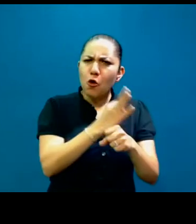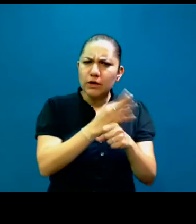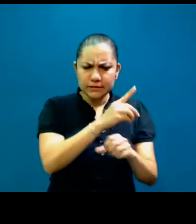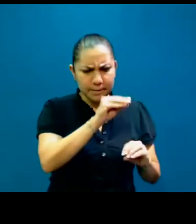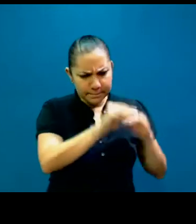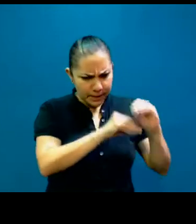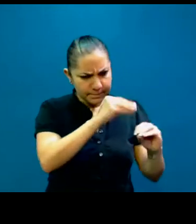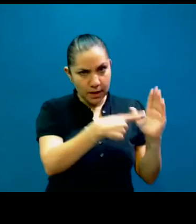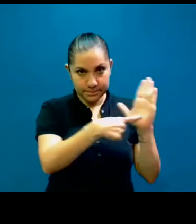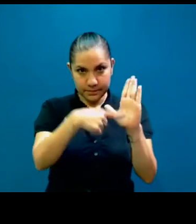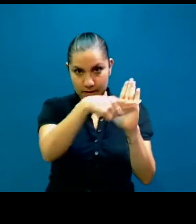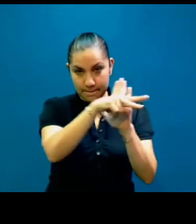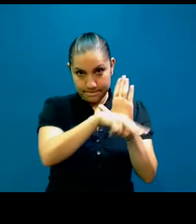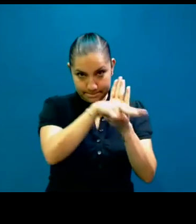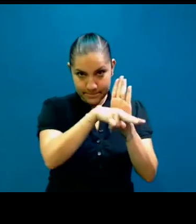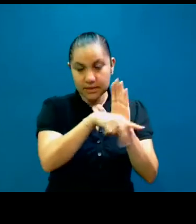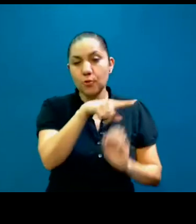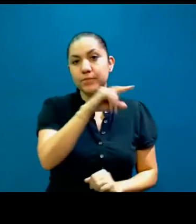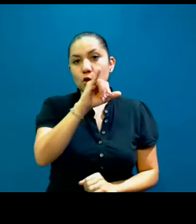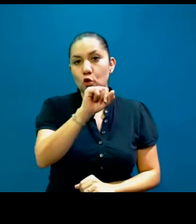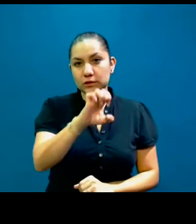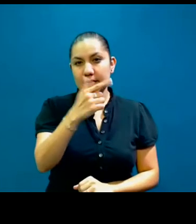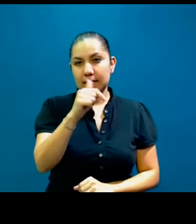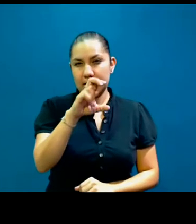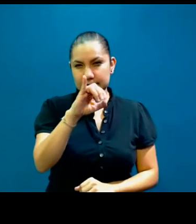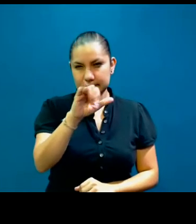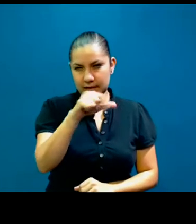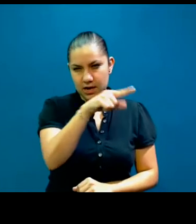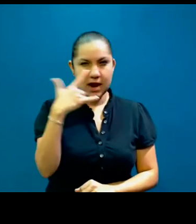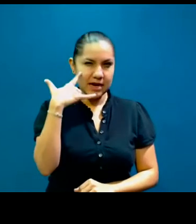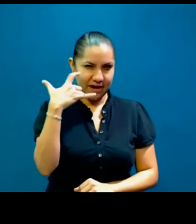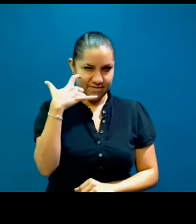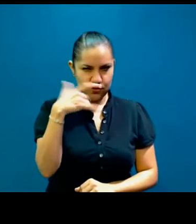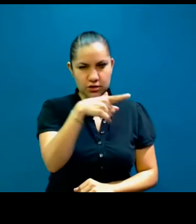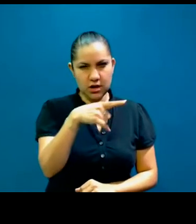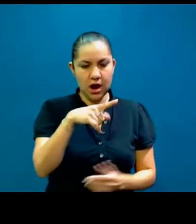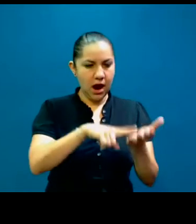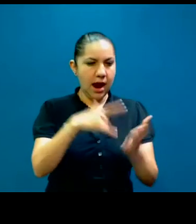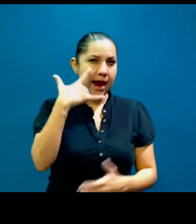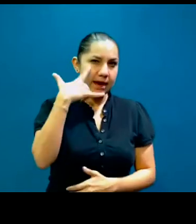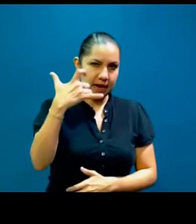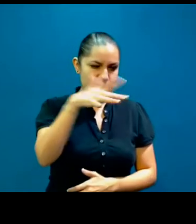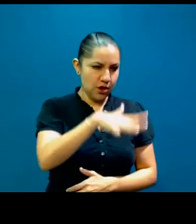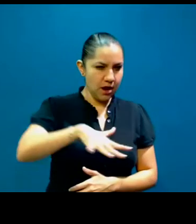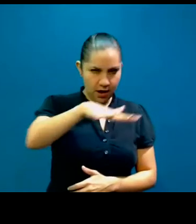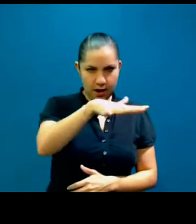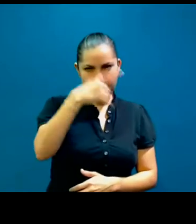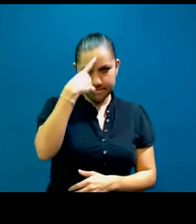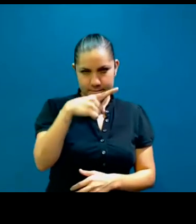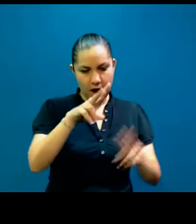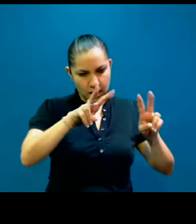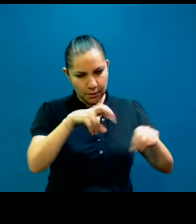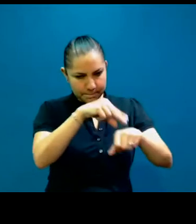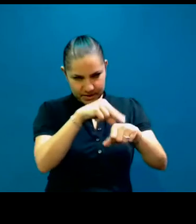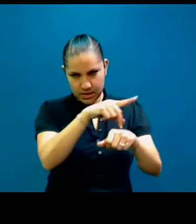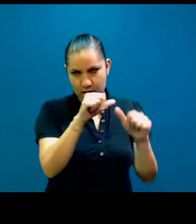un video que nos dejó grabado José García del California, California Healthcare Interpreting Association, que nos va a contar